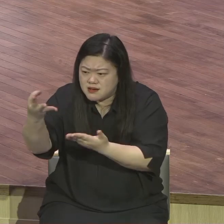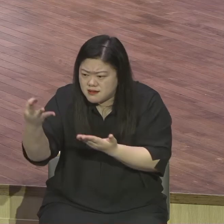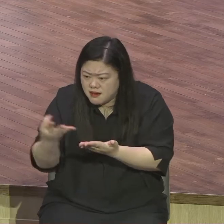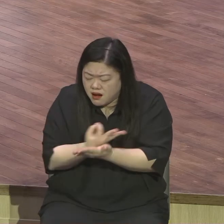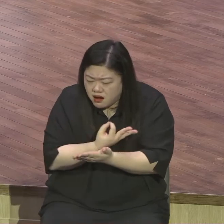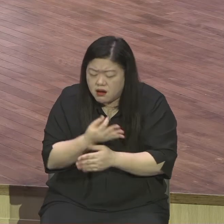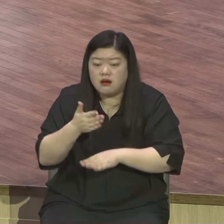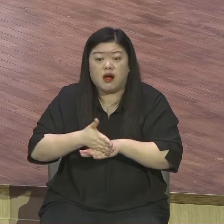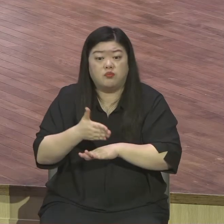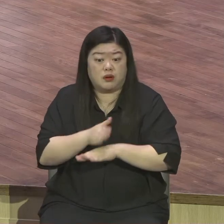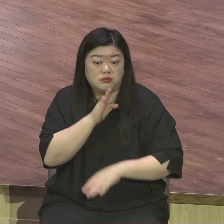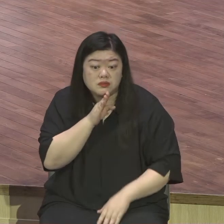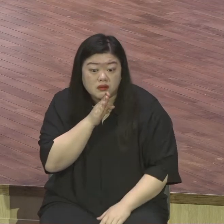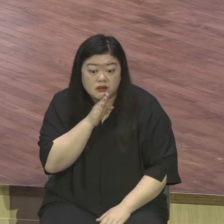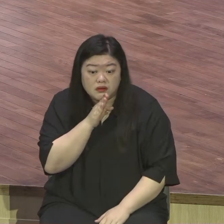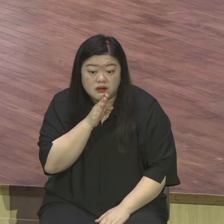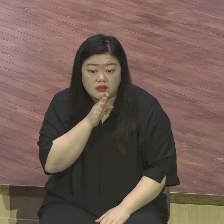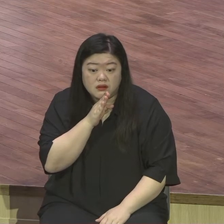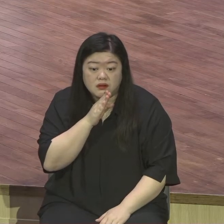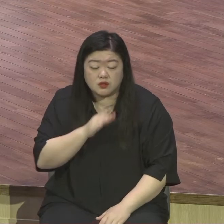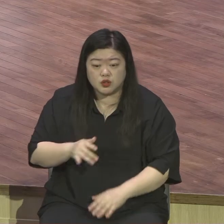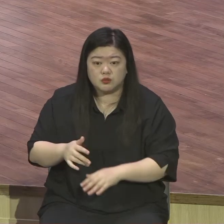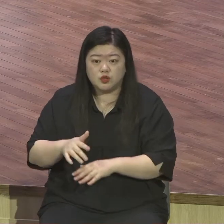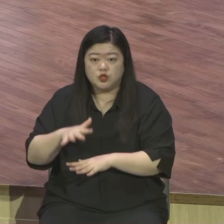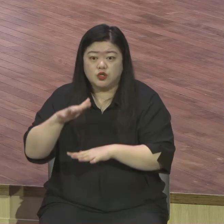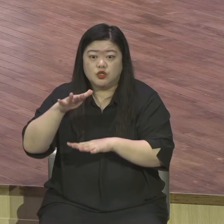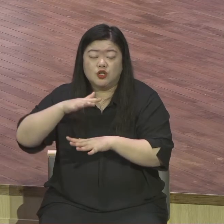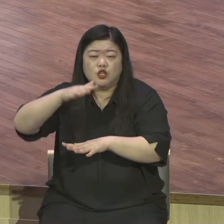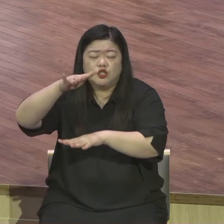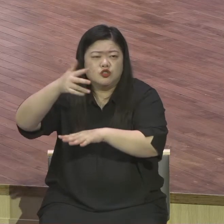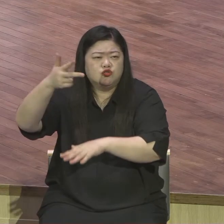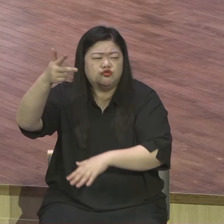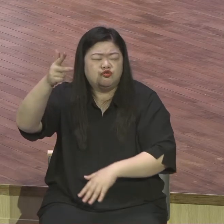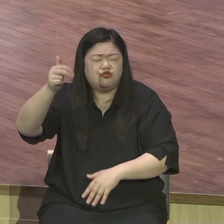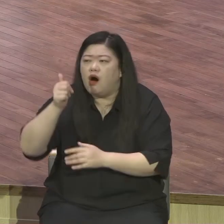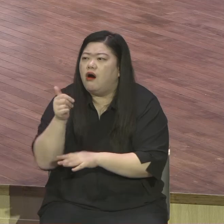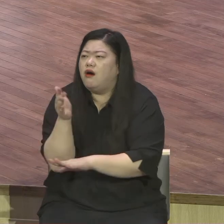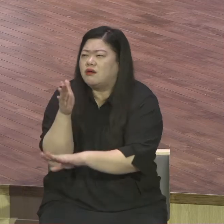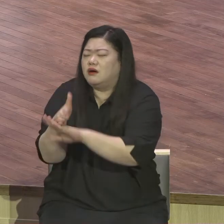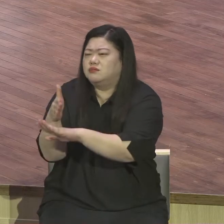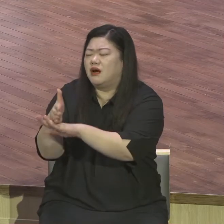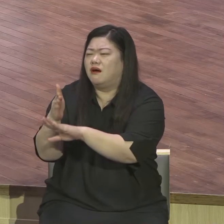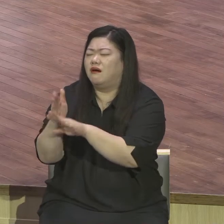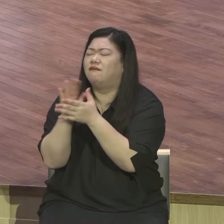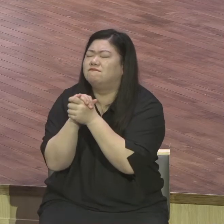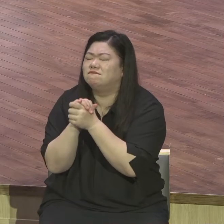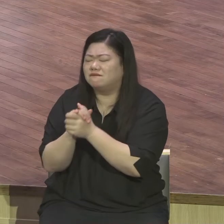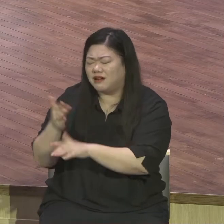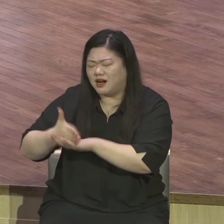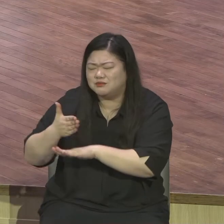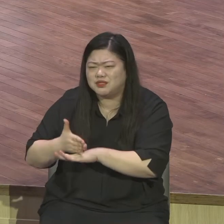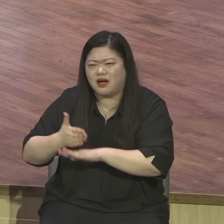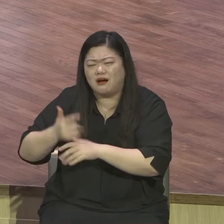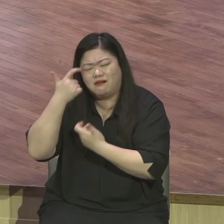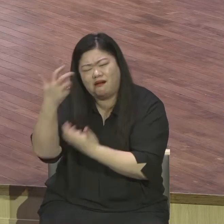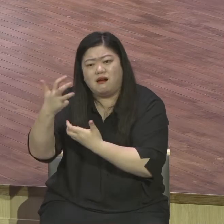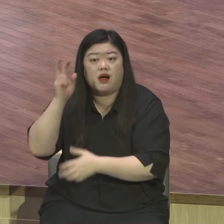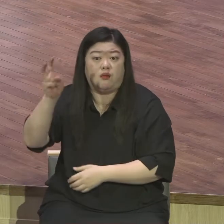주인은 그냥 음성만 들어도 감격이다 그래 하지 않았겠어요 퇴근